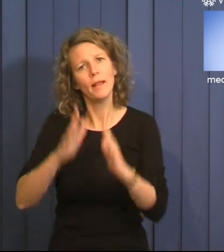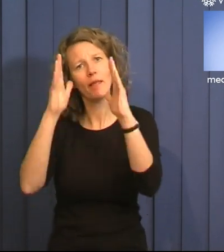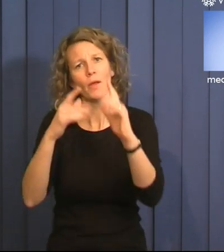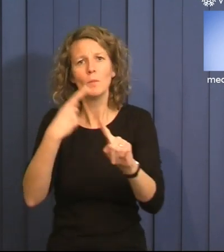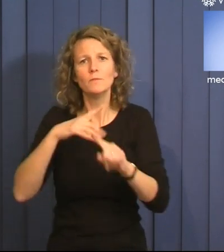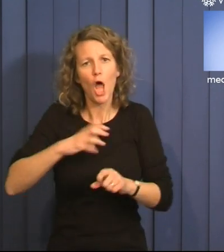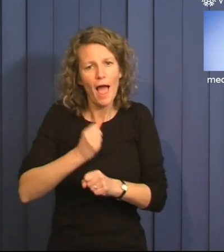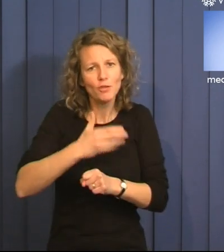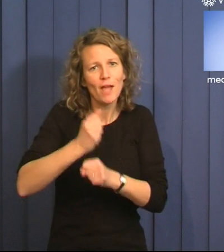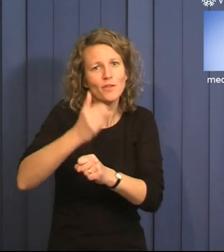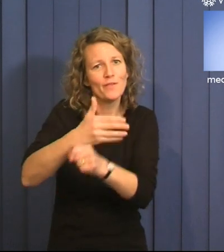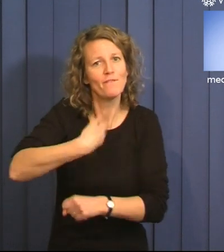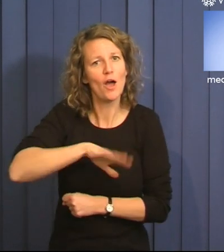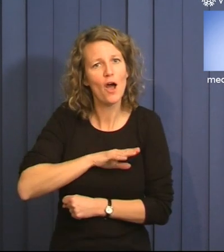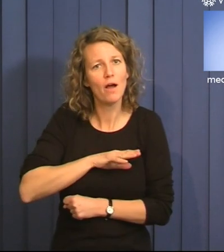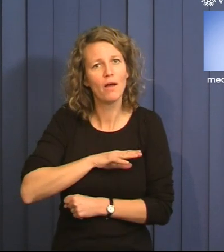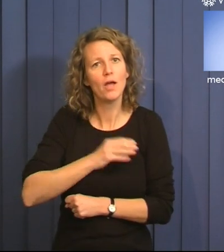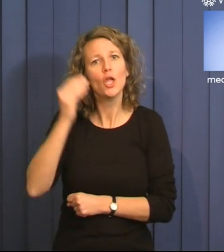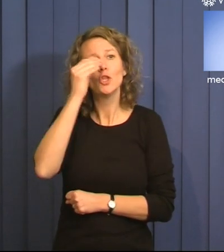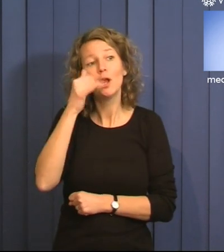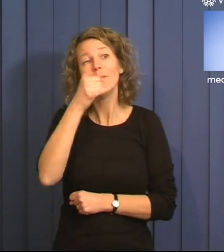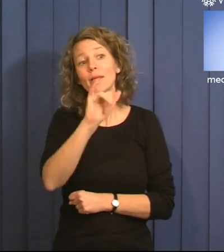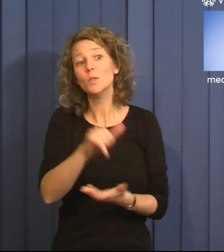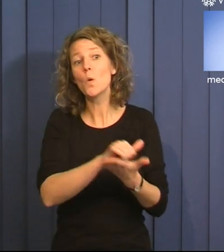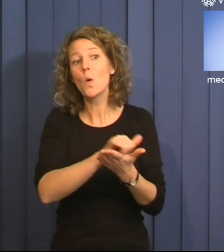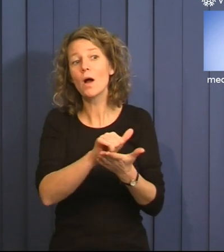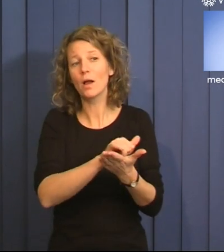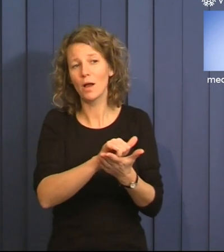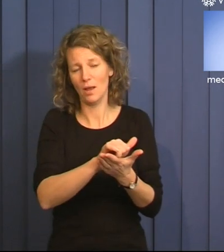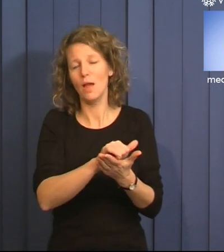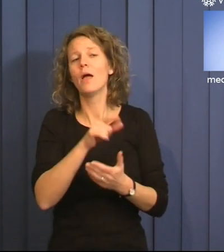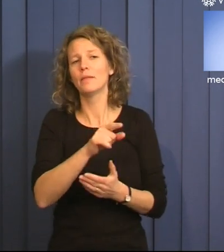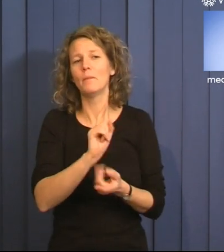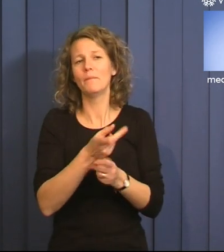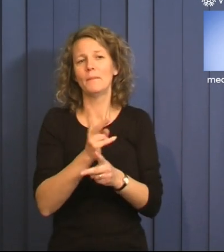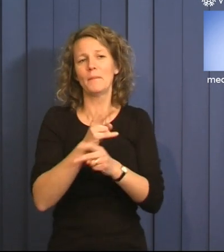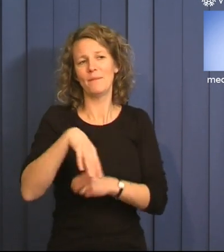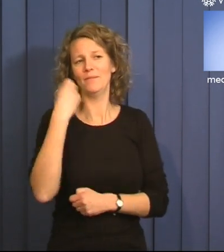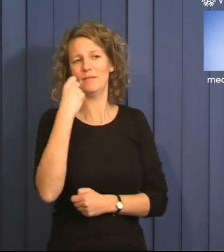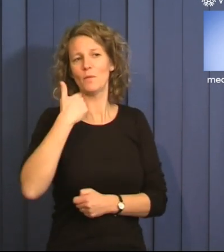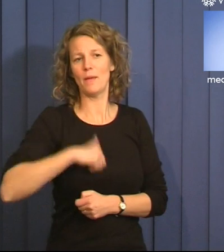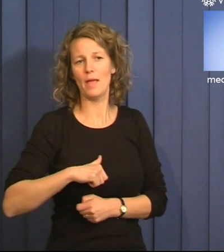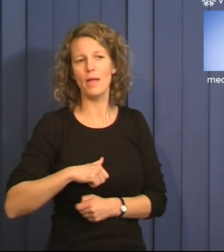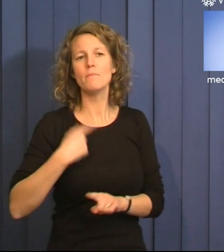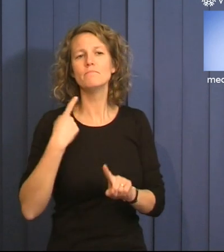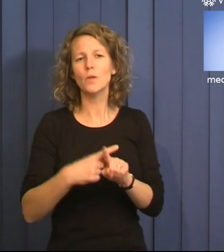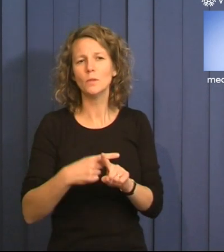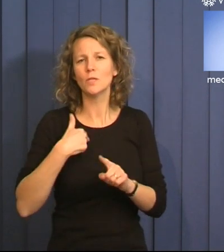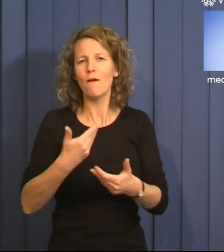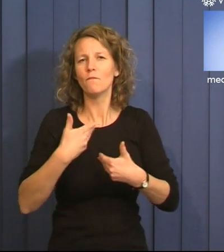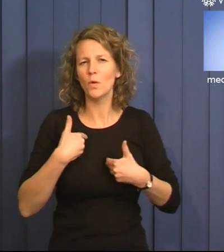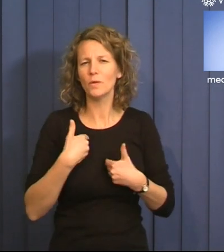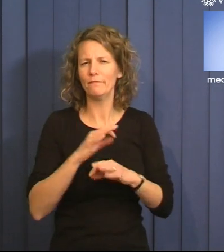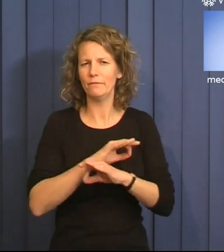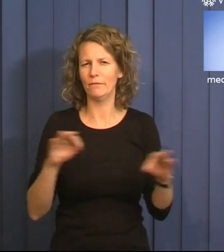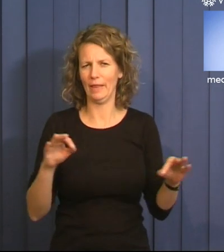äventyr. Drömmen om ett liv i New York hade bara vuxit sig starkare de senaste åren. Och så hade jag fått ett otroligt spännande